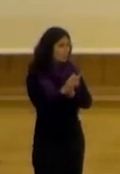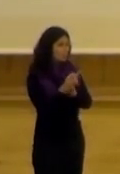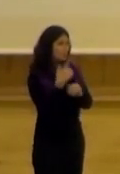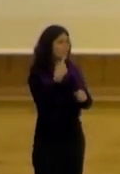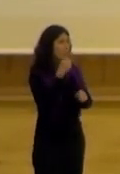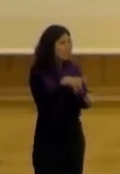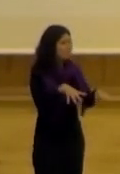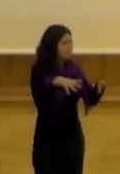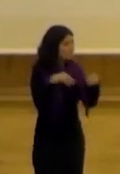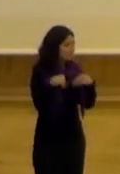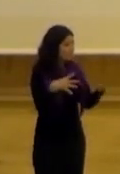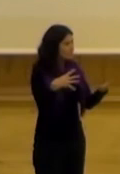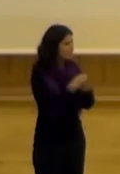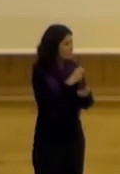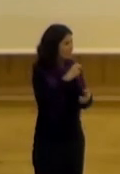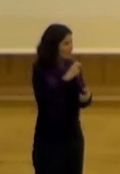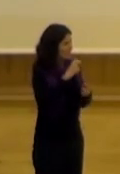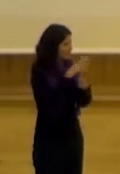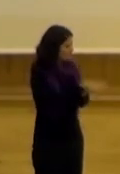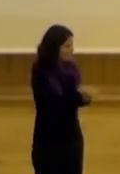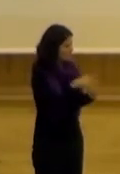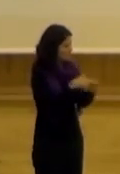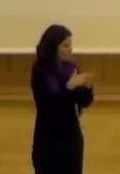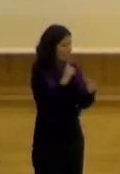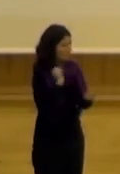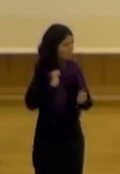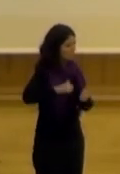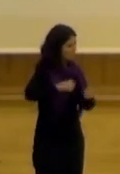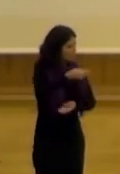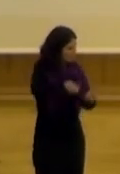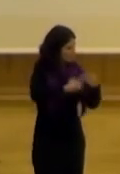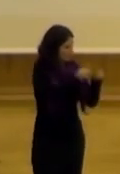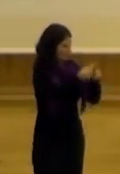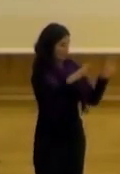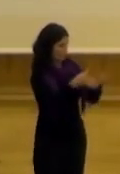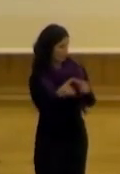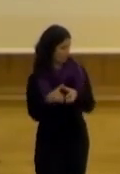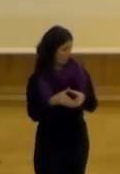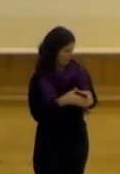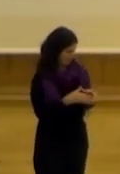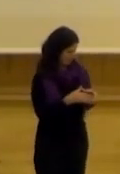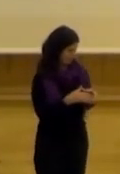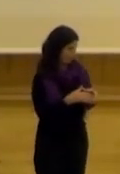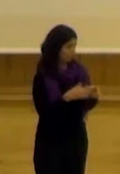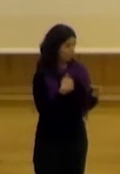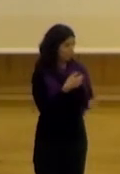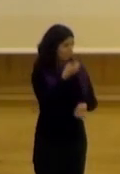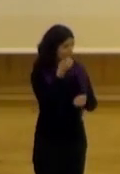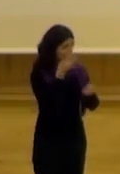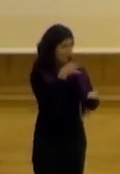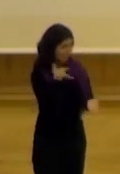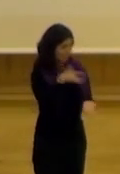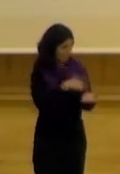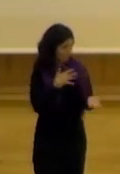manera también adquieren legitimidad social de qué manera se enriquecen por esos saberes colectivos y lo cuento a